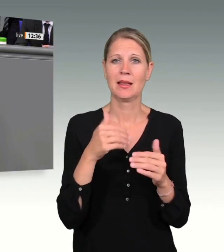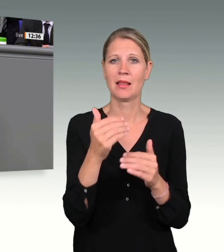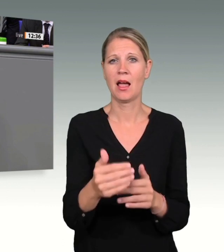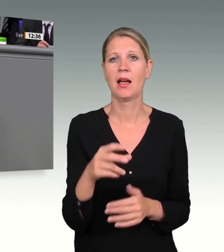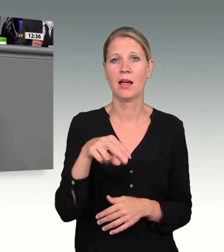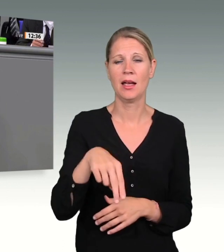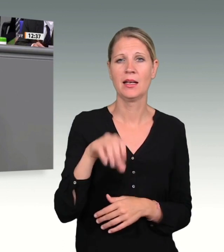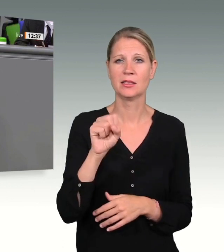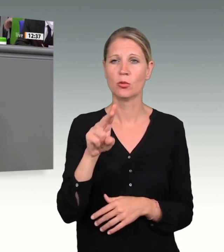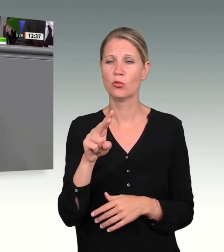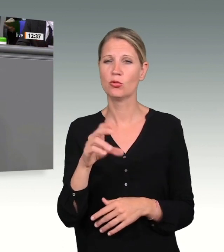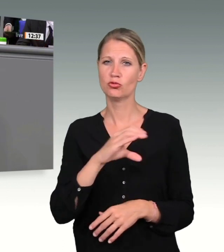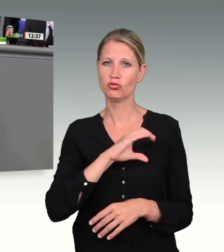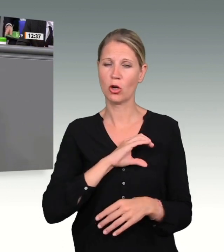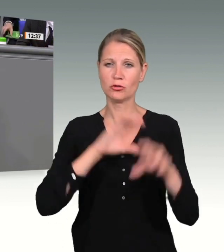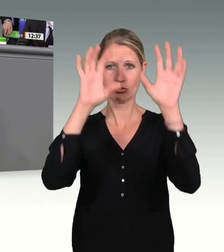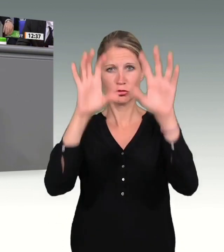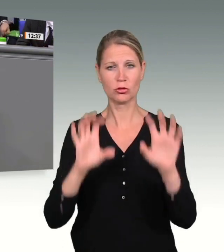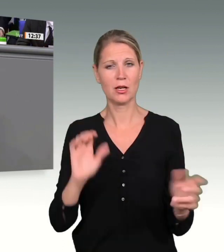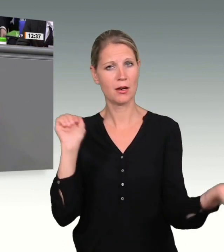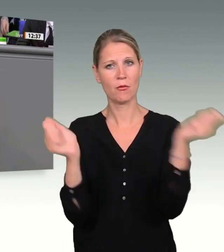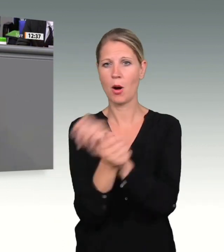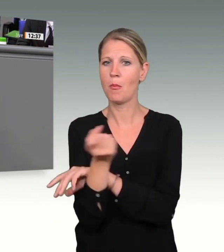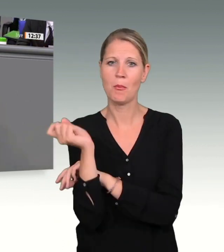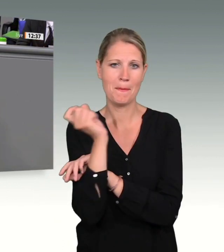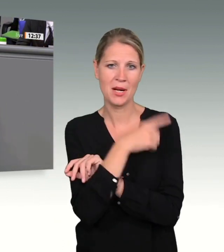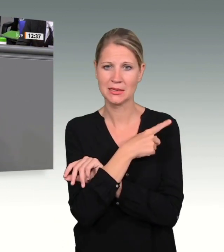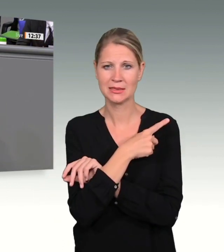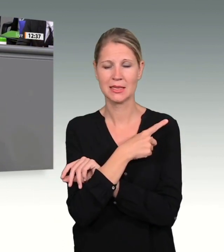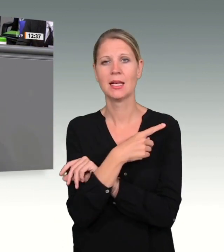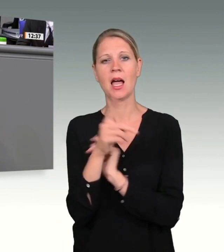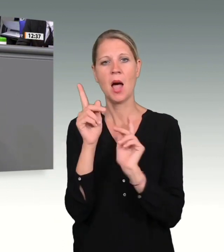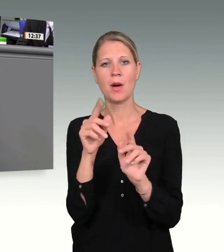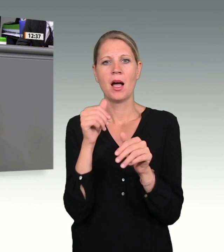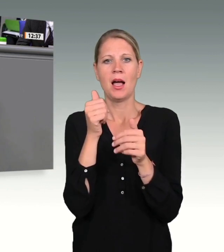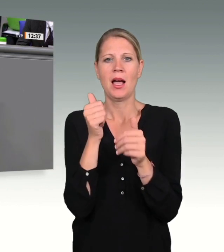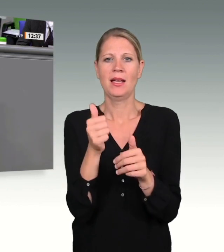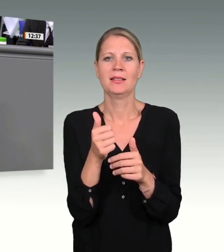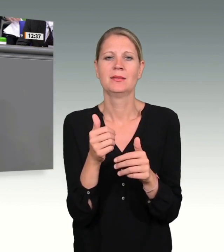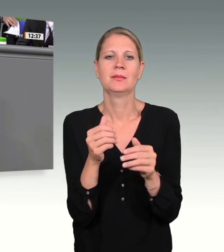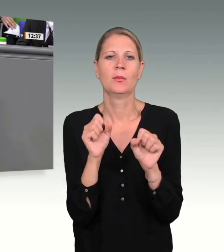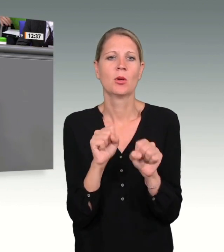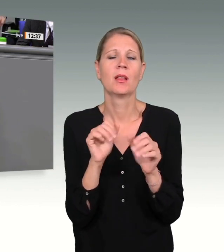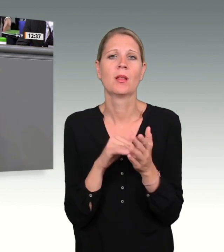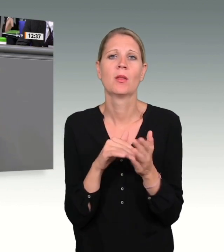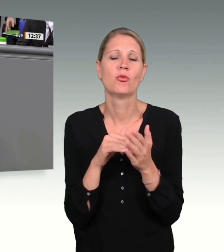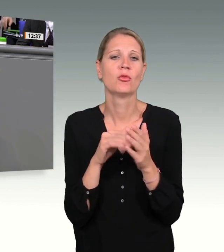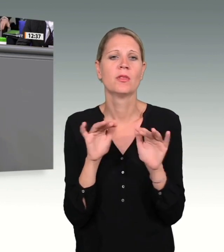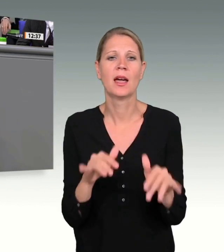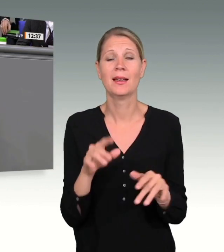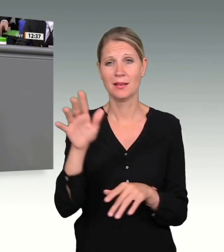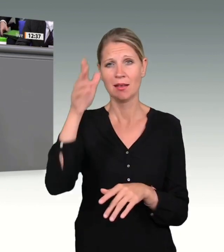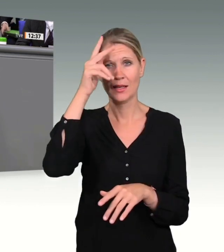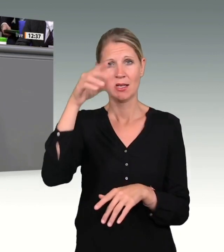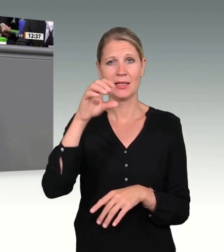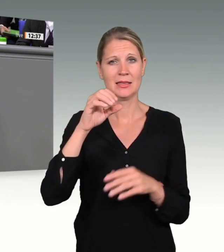Zusage der Bundesregierung ist aber noch offen. Herr Seehofer, Sie hatten gesagt, Sie werden sich ganz genau anschauen, was dieser Untersuchungsausschuss